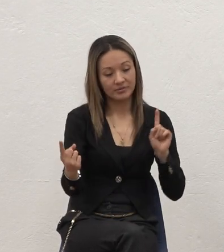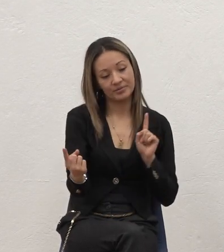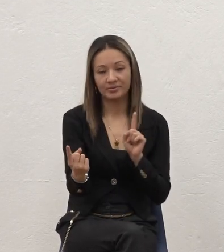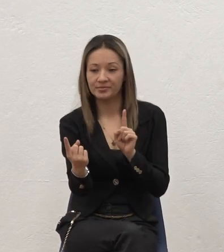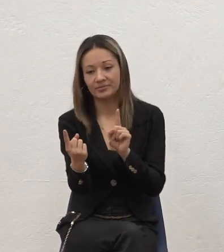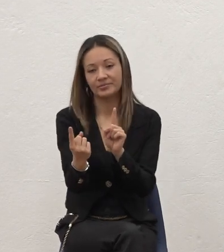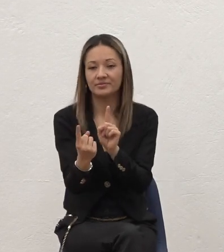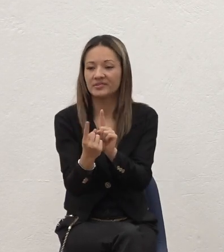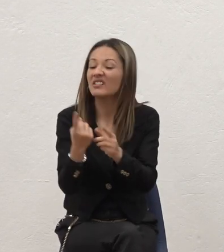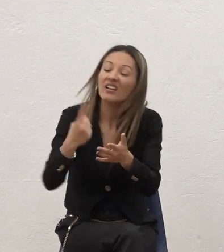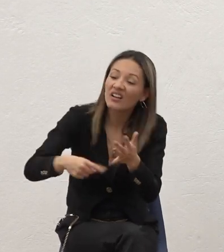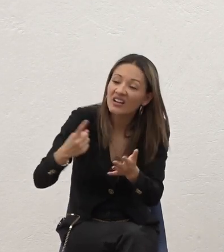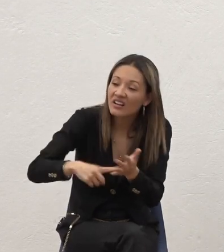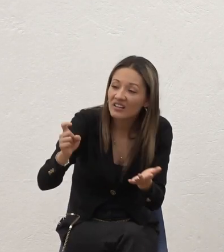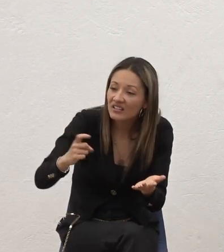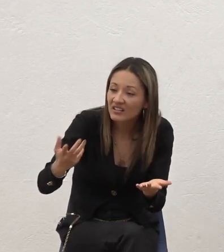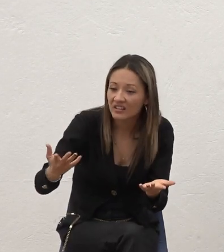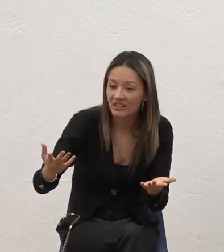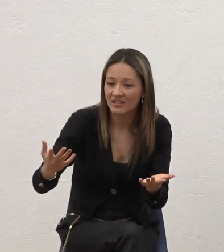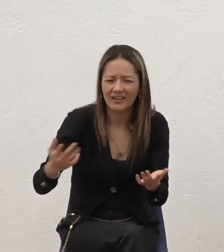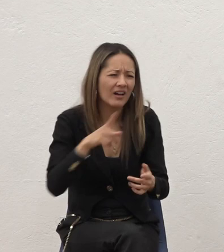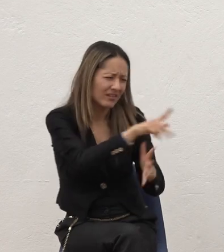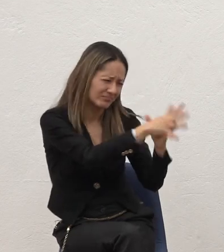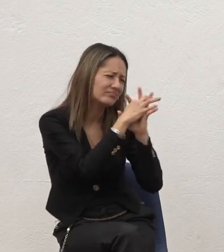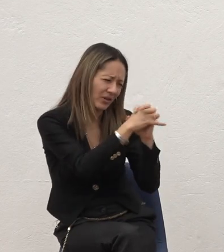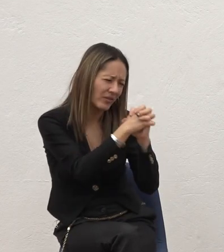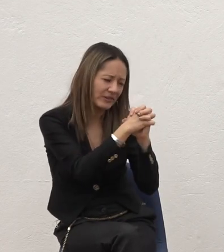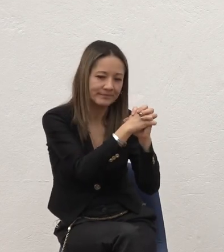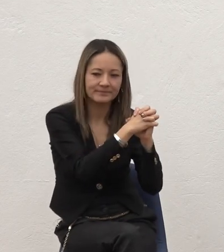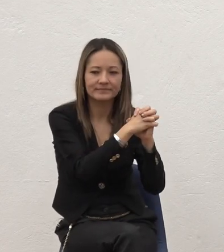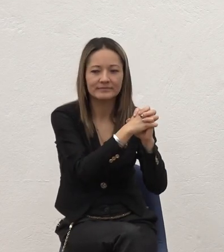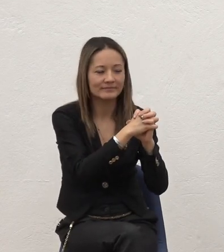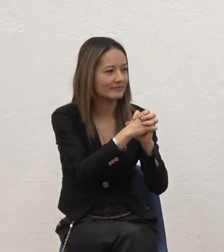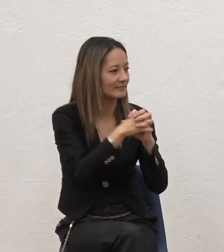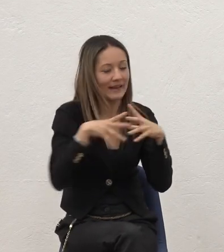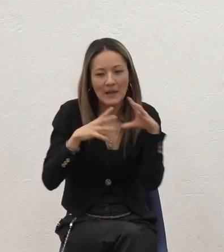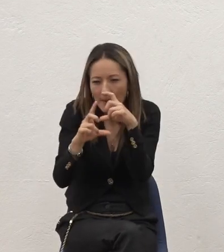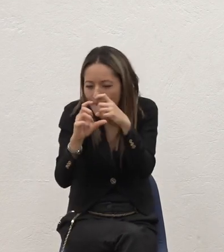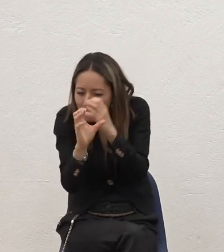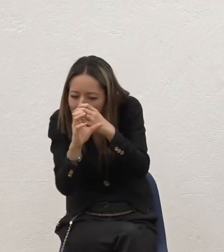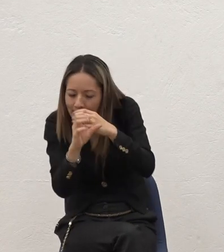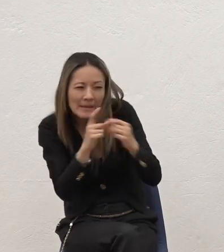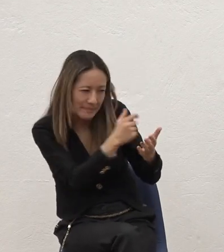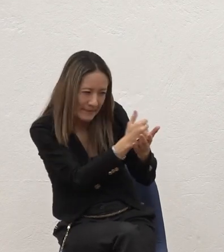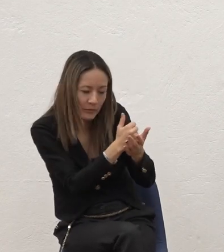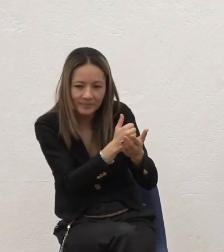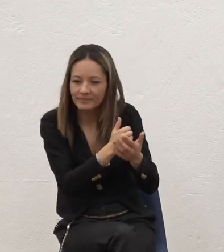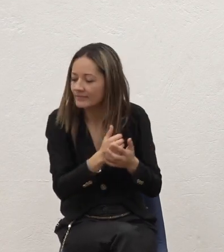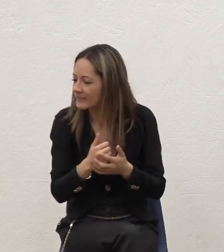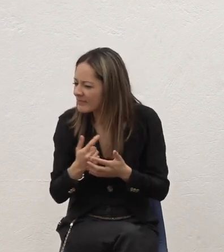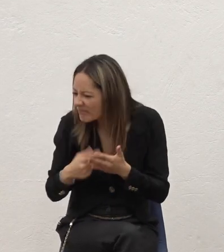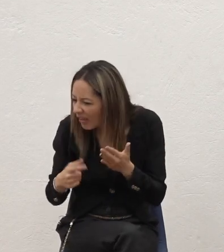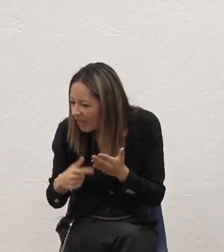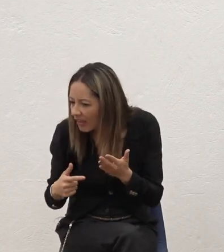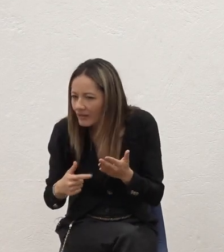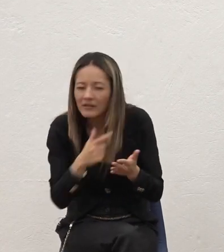Yo Yo Efren ¿Qué pasó? Usted me hace un favor Y él con la camarita Ahí Yo sí ¿Cuál favor? Me ayuda a trapear